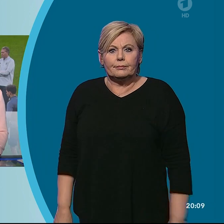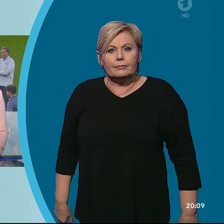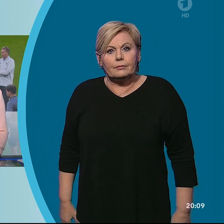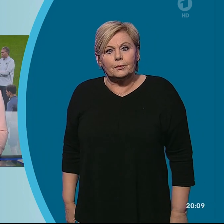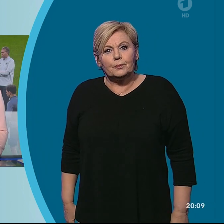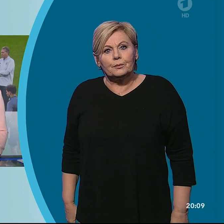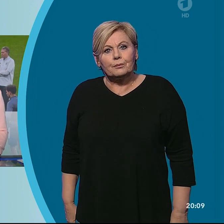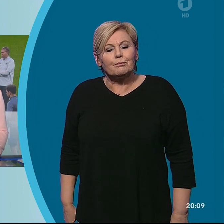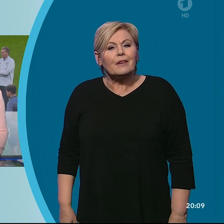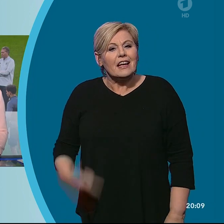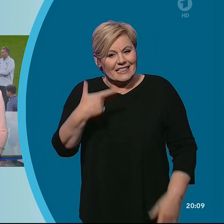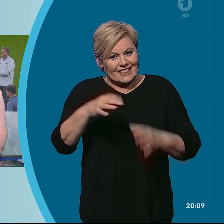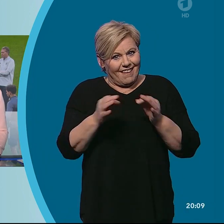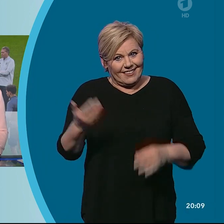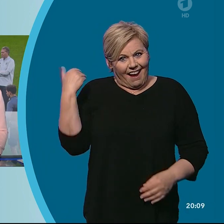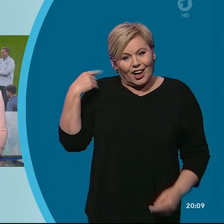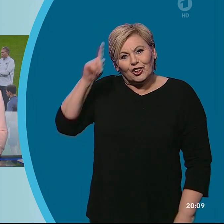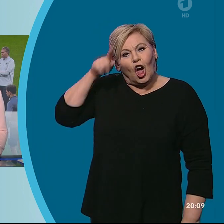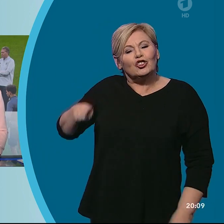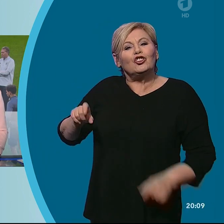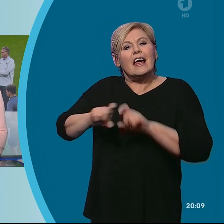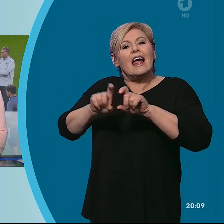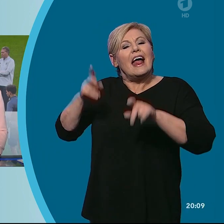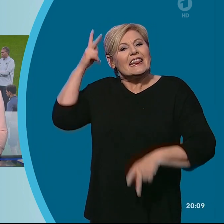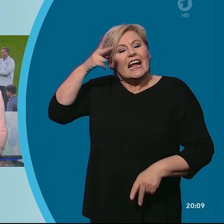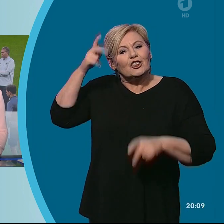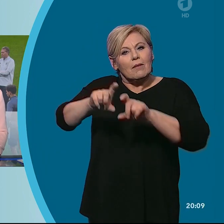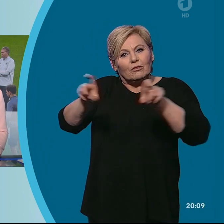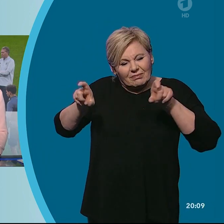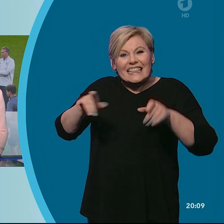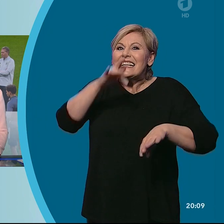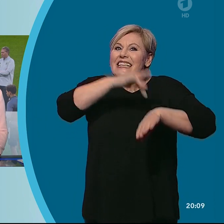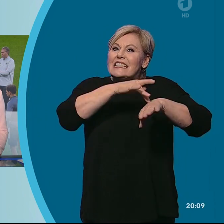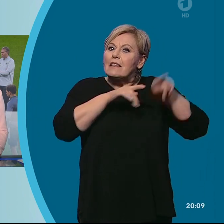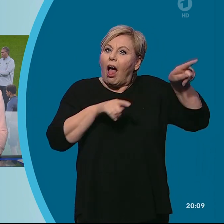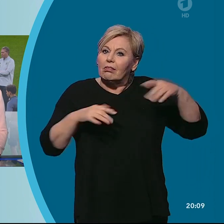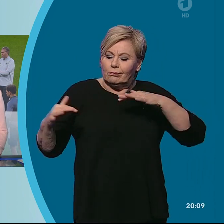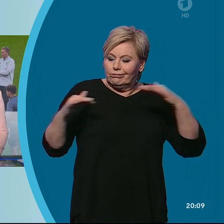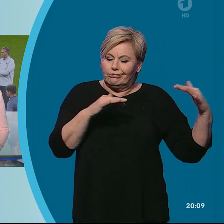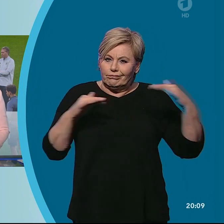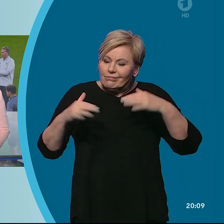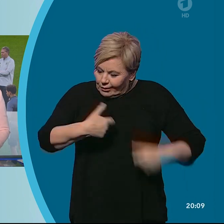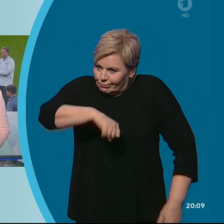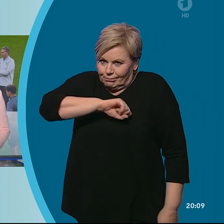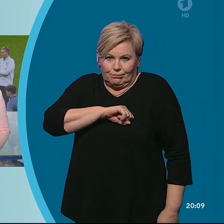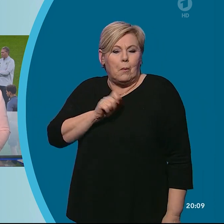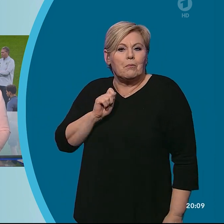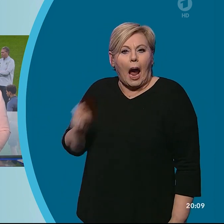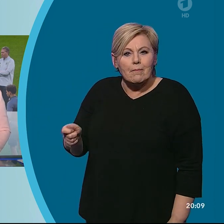Vor zwei Tagen ist die deutsche Nationalmannschaft gegen Island erfolgreich in die Qualifikation für die Fußball-WM in Katar